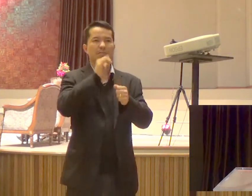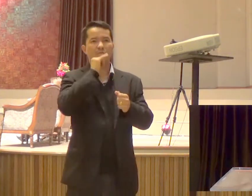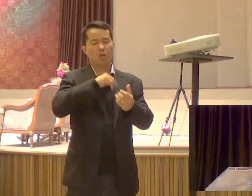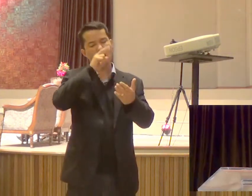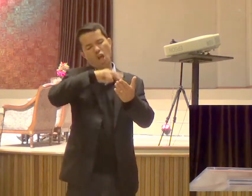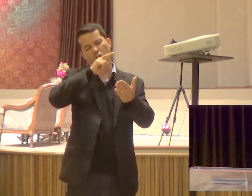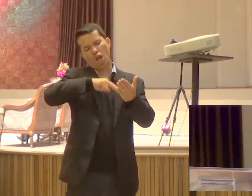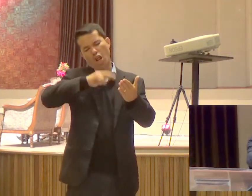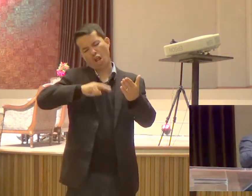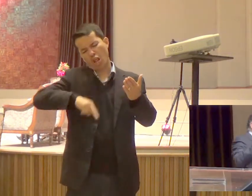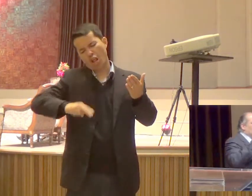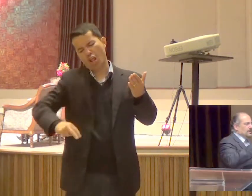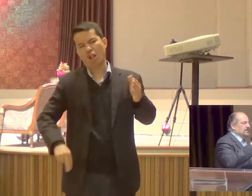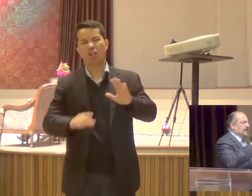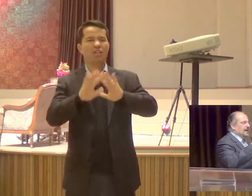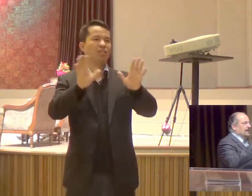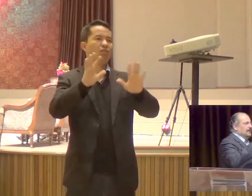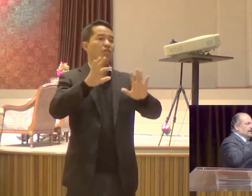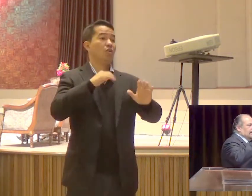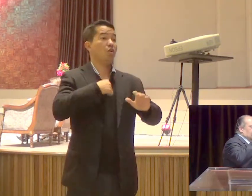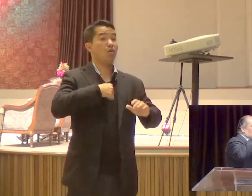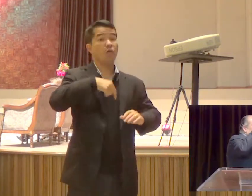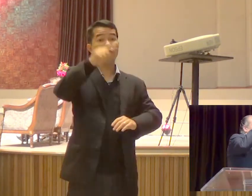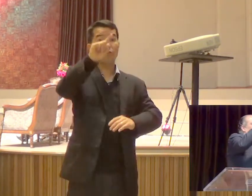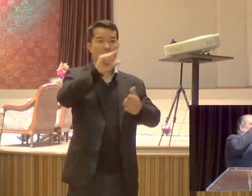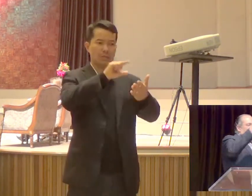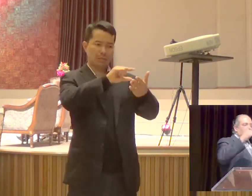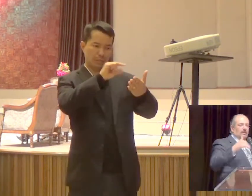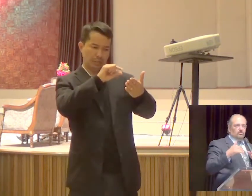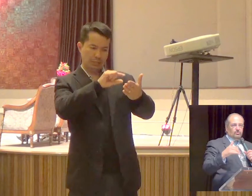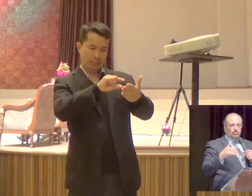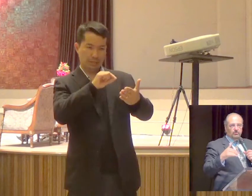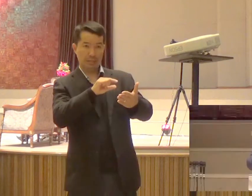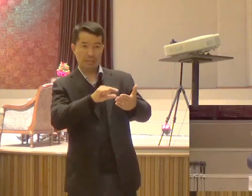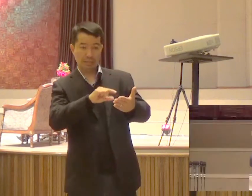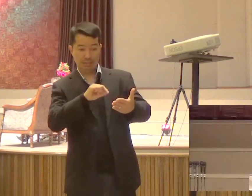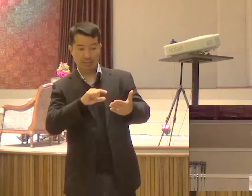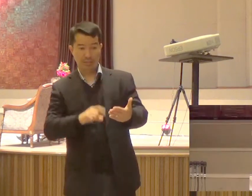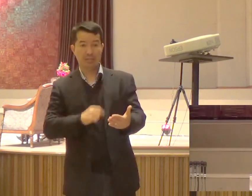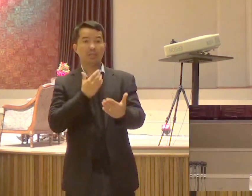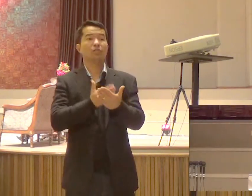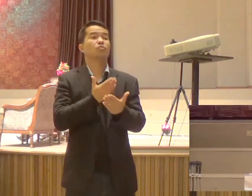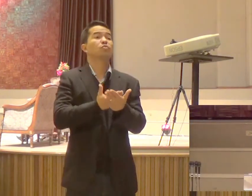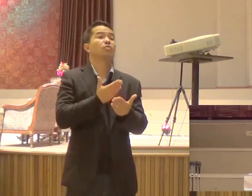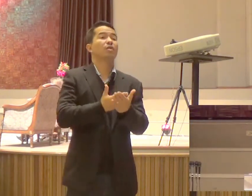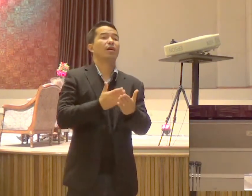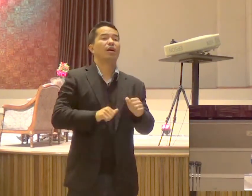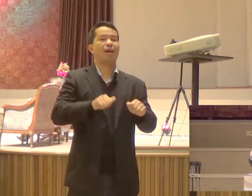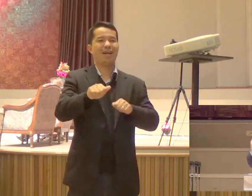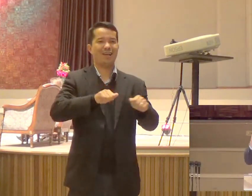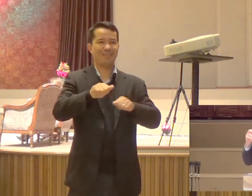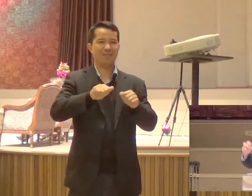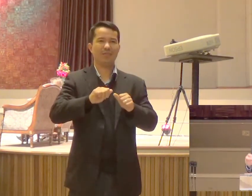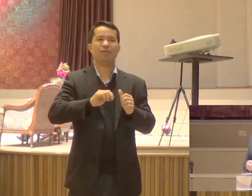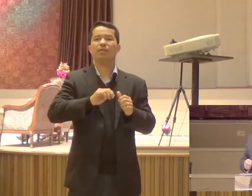todo O que eu vou fazer é Estudar esse texto E aí nós vamos ler o texto todo em partes